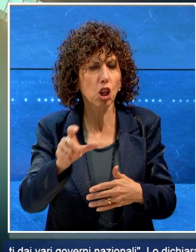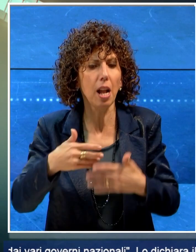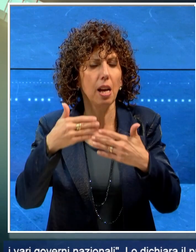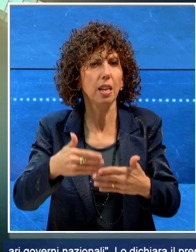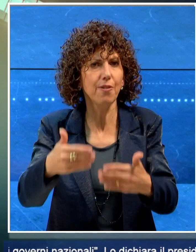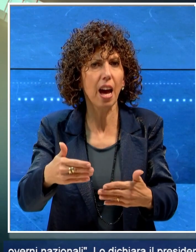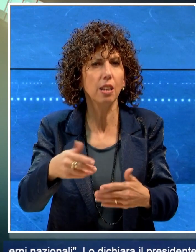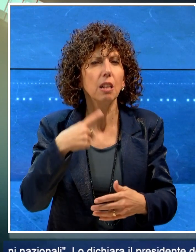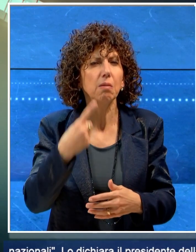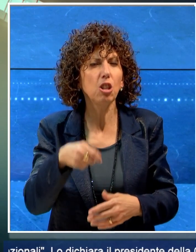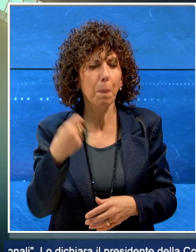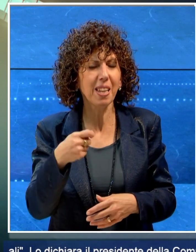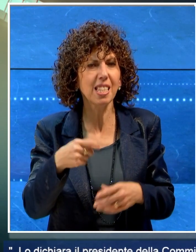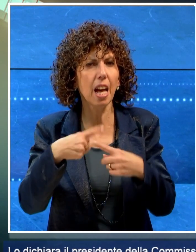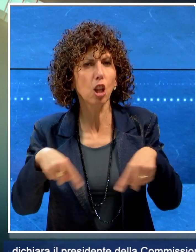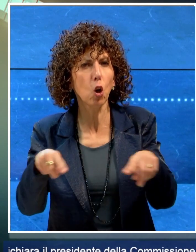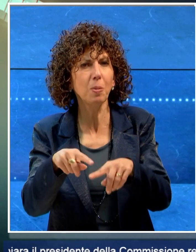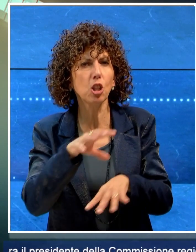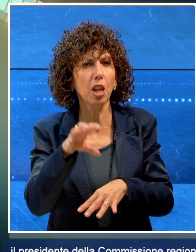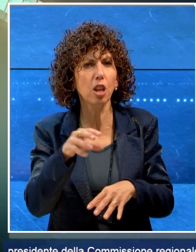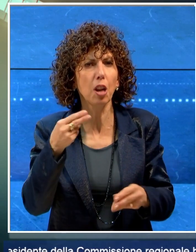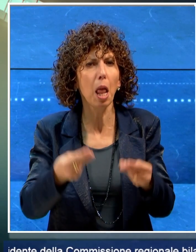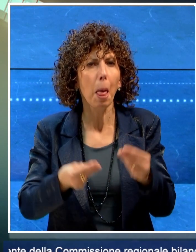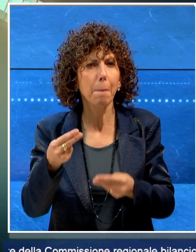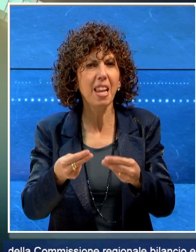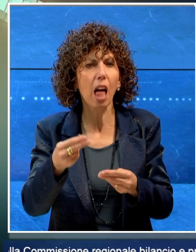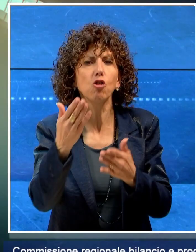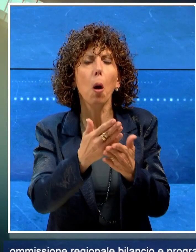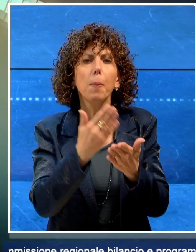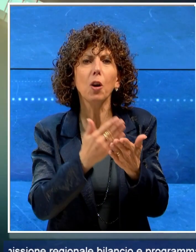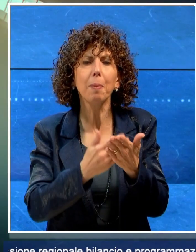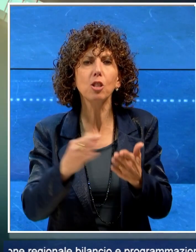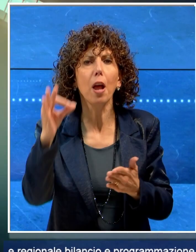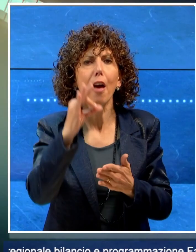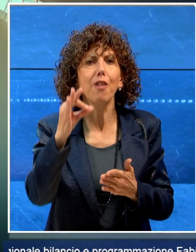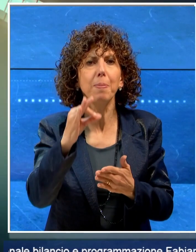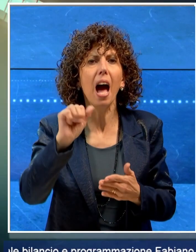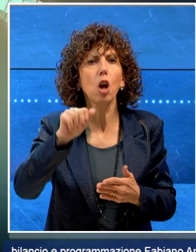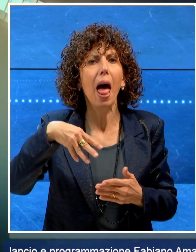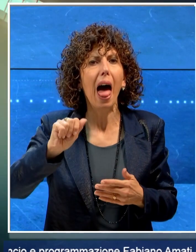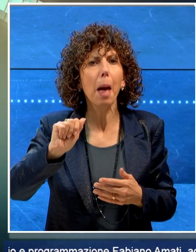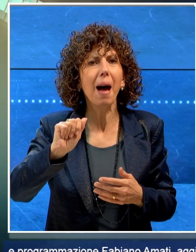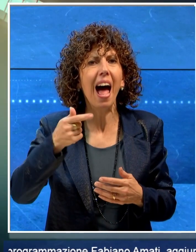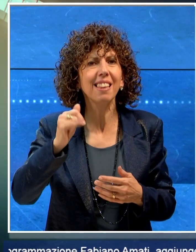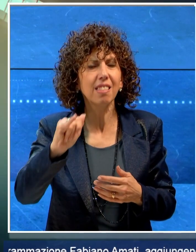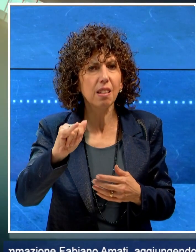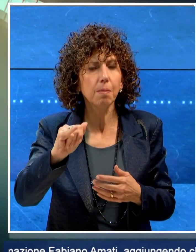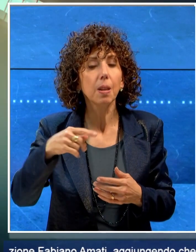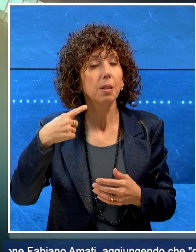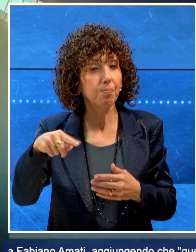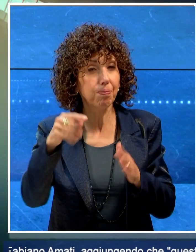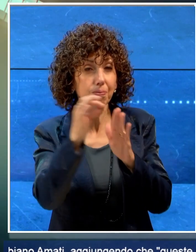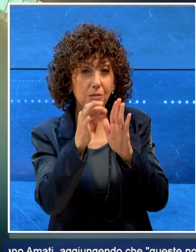dichiara il presidente della Commissione regionale bilancio e programmazione, Fabiano Amati, aggiungendo che queste